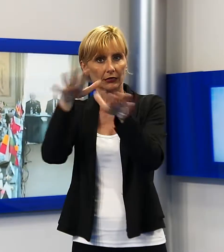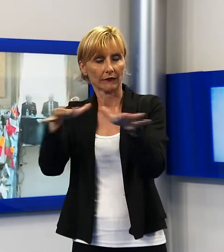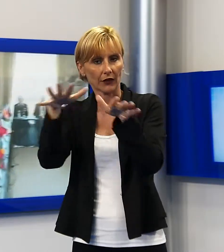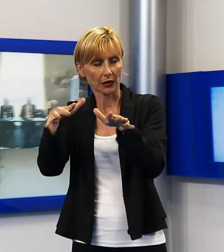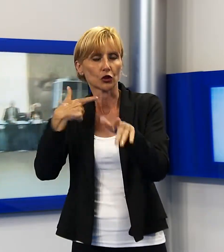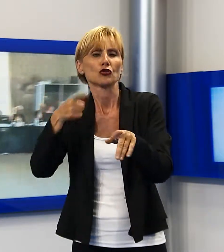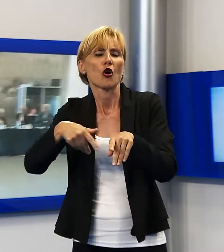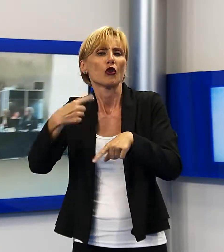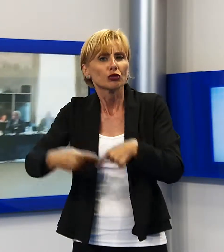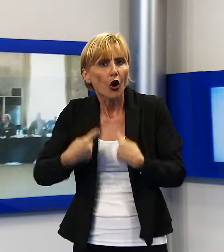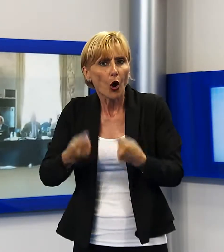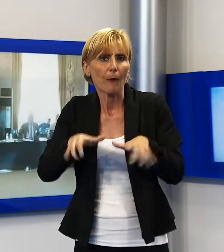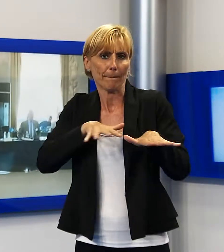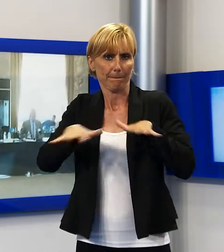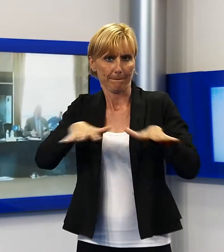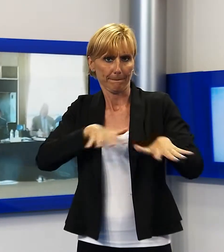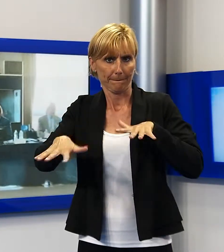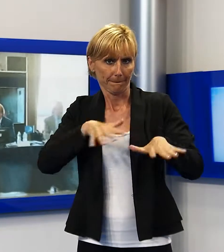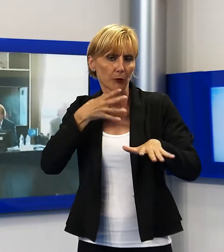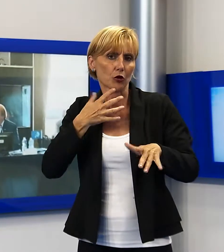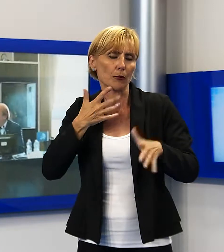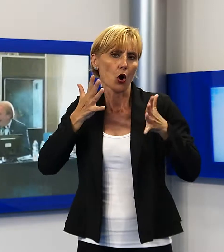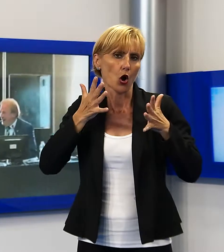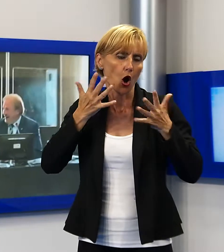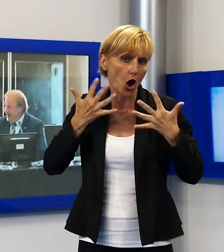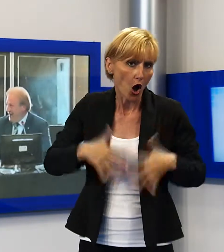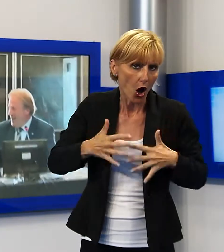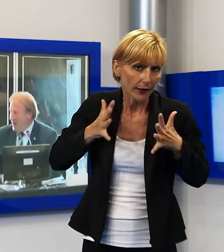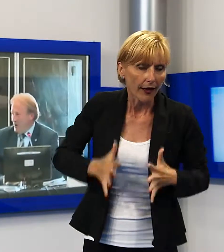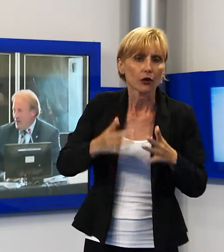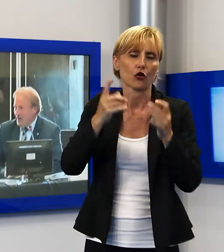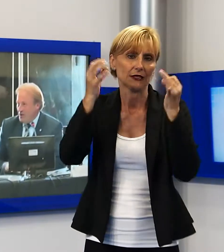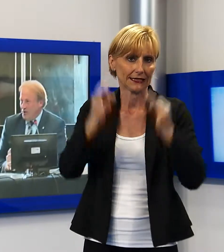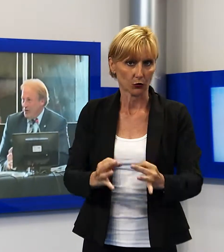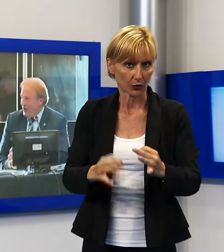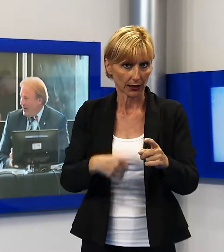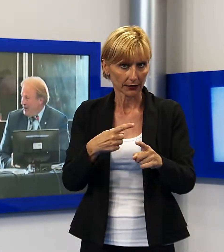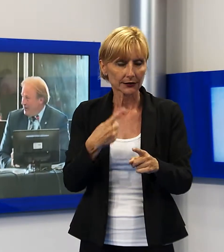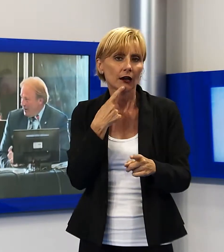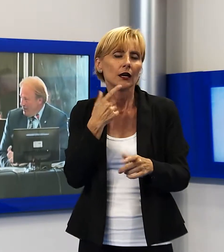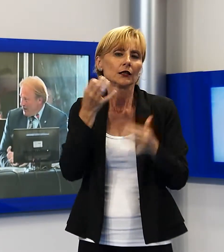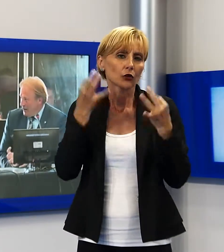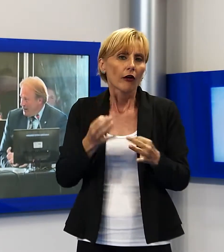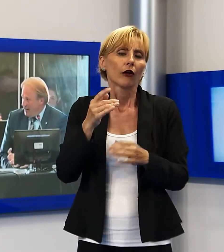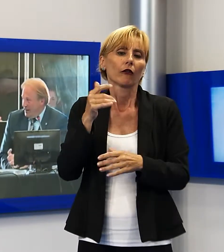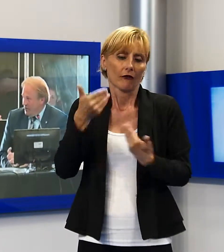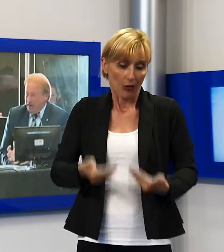Ferroviaria come invece organo di security farà sicuramente, ha fatto, fa e farà